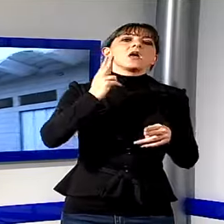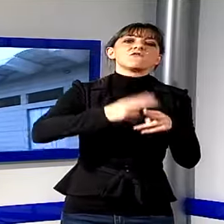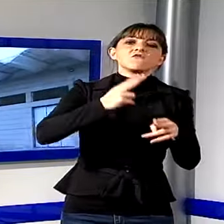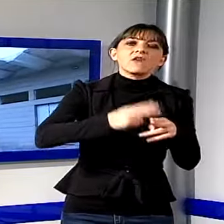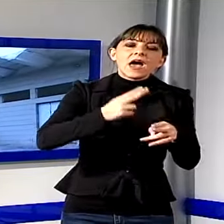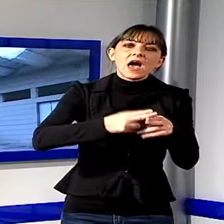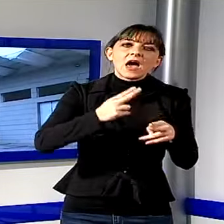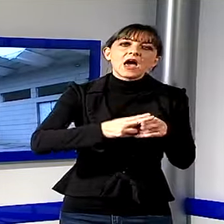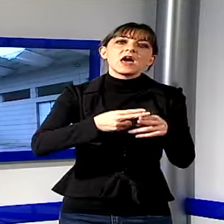il resto.